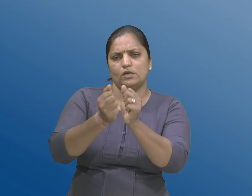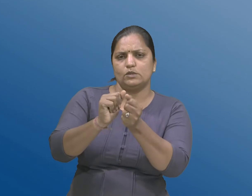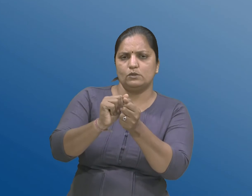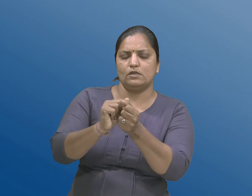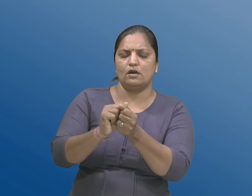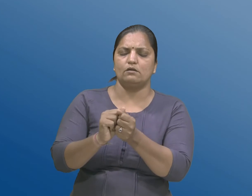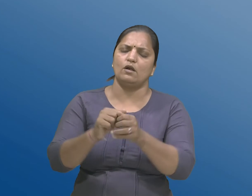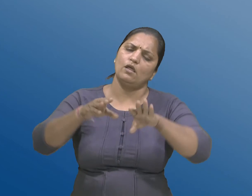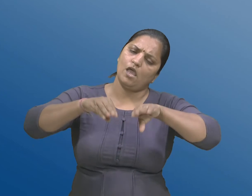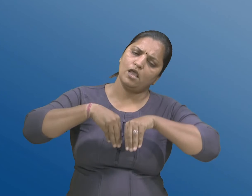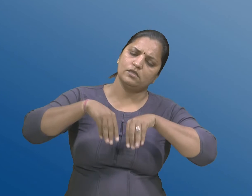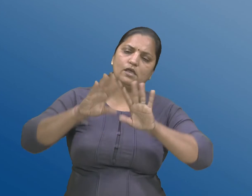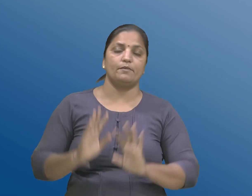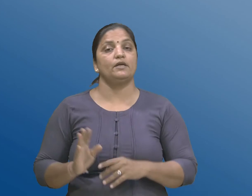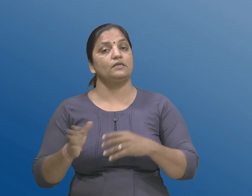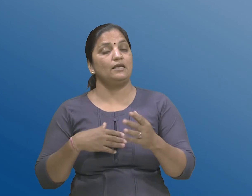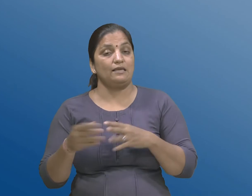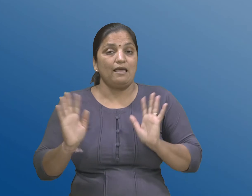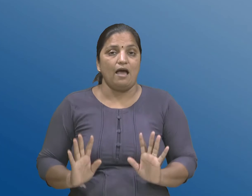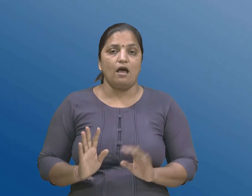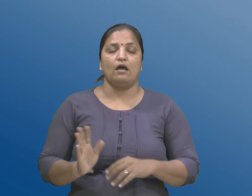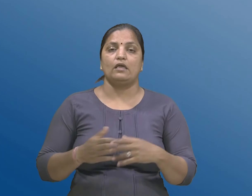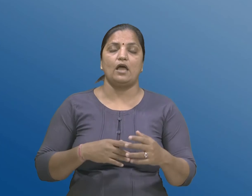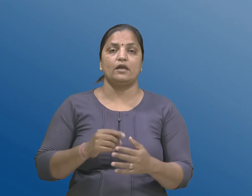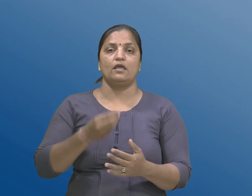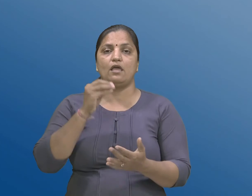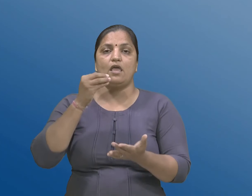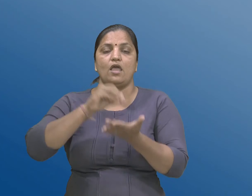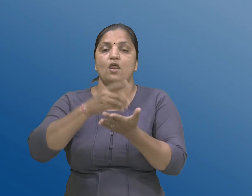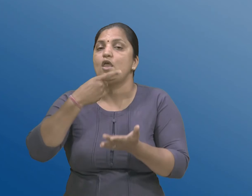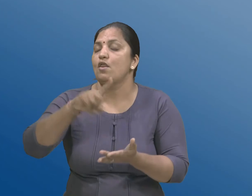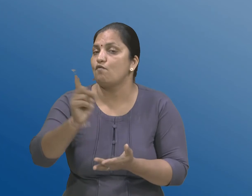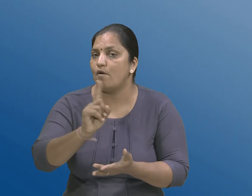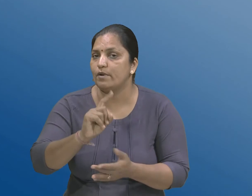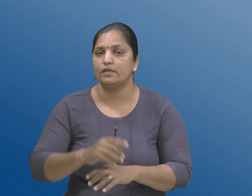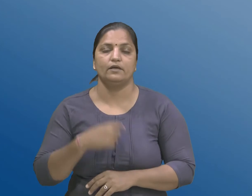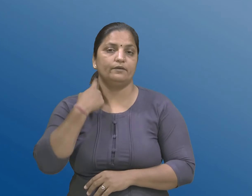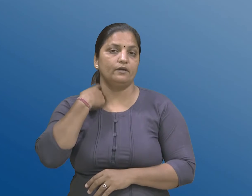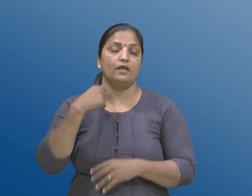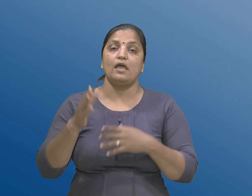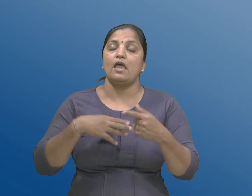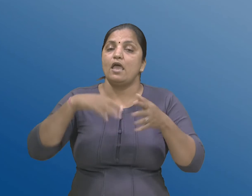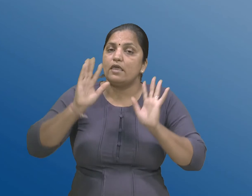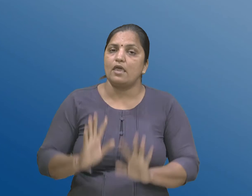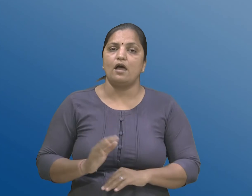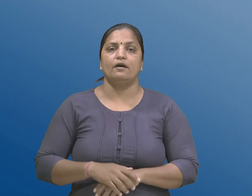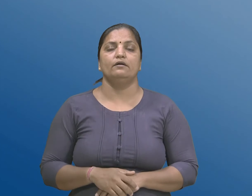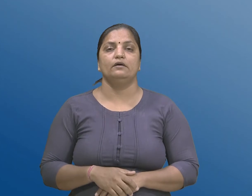रहेशे अथ्वा तेना कोई अमल नहीं थाए जेती करीने आवा कोई फिर